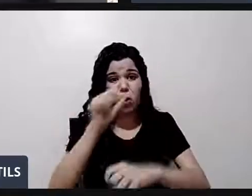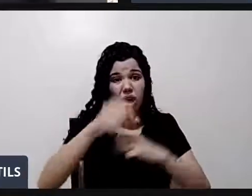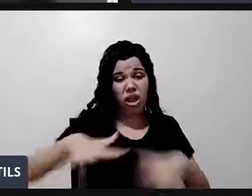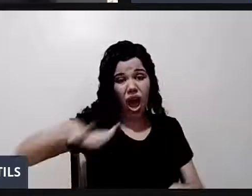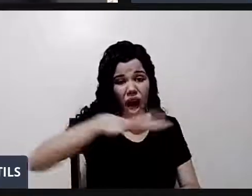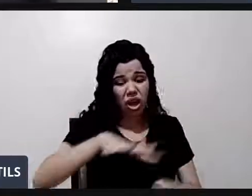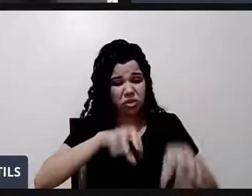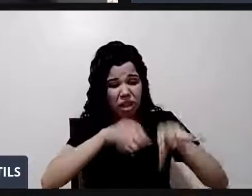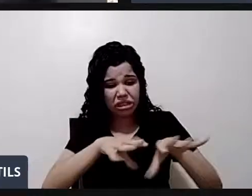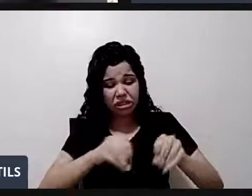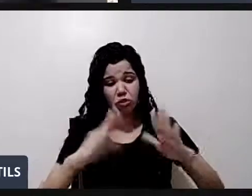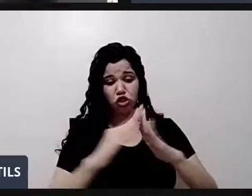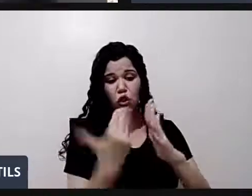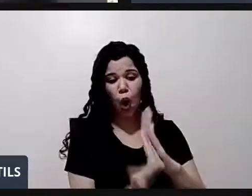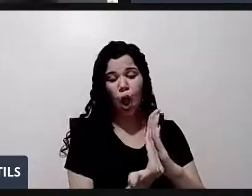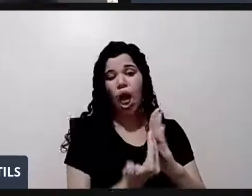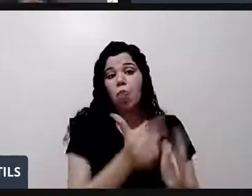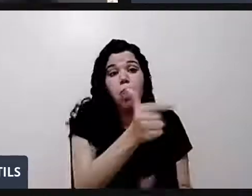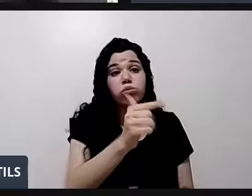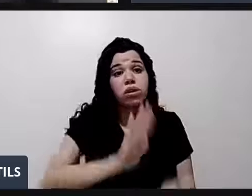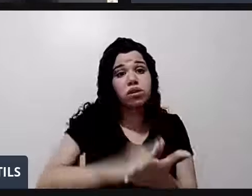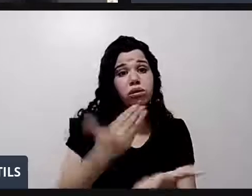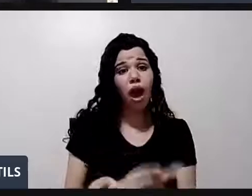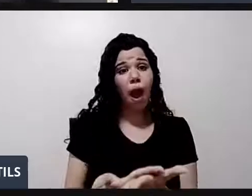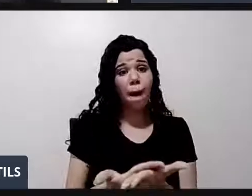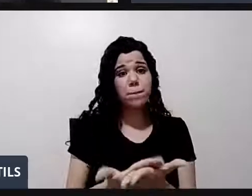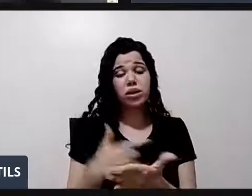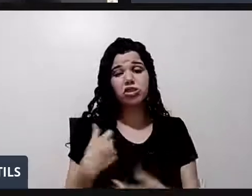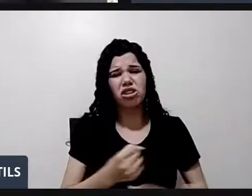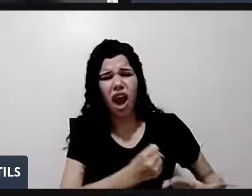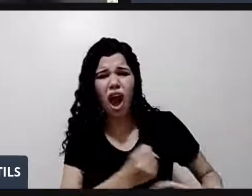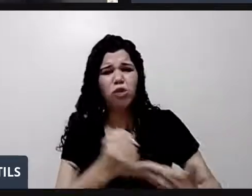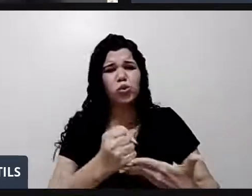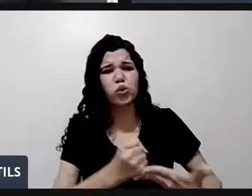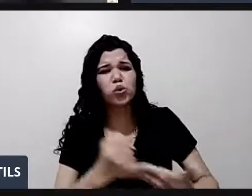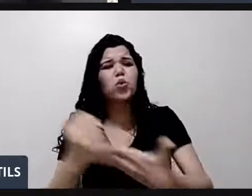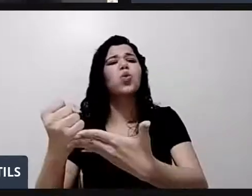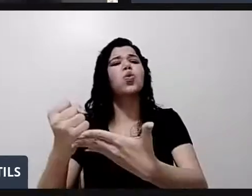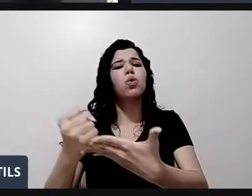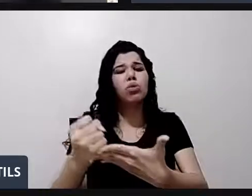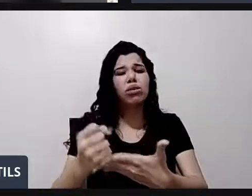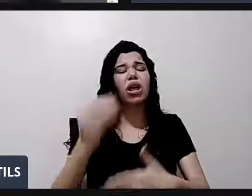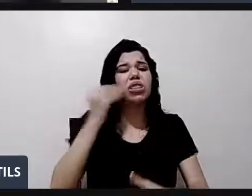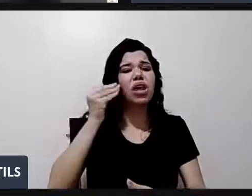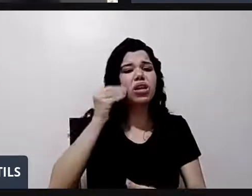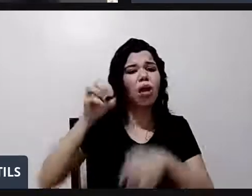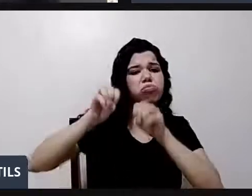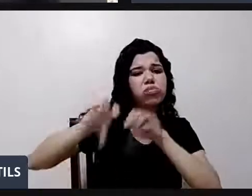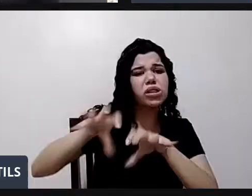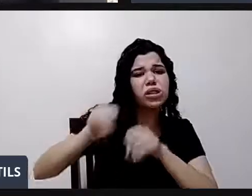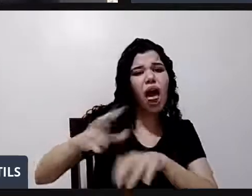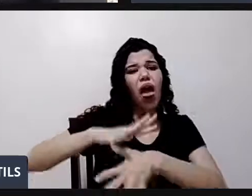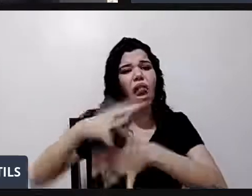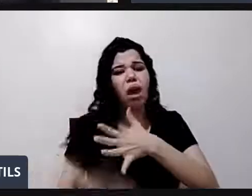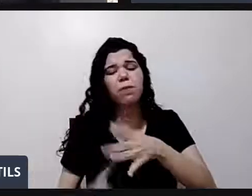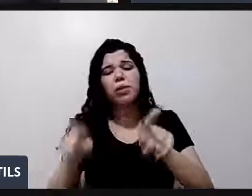sem térprete de Libras. Então, a gente vai procurar ajudar criando um curso de Libras. A gente vai procurar ajudar as crianças no apoio escolar.